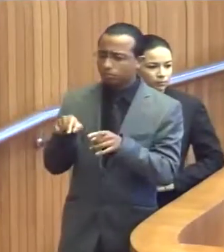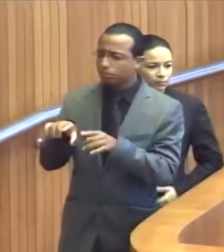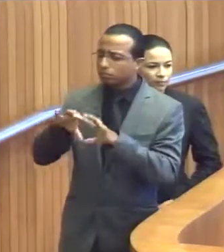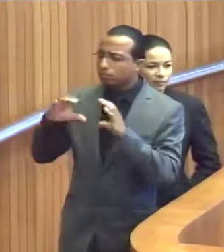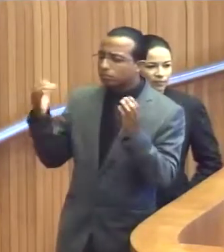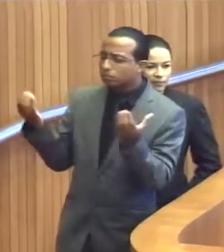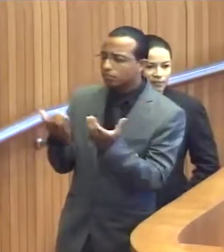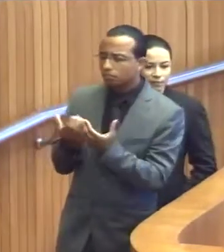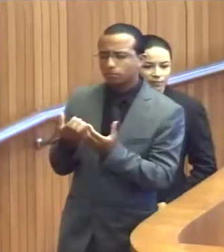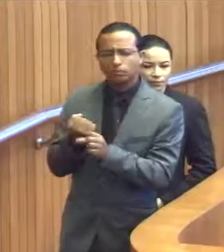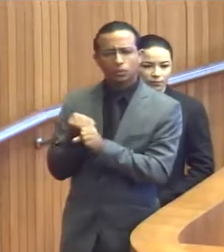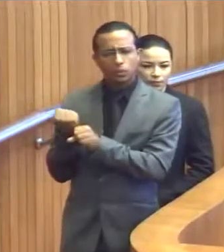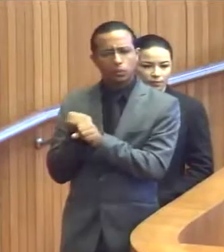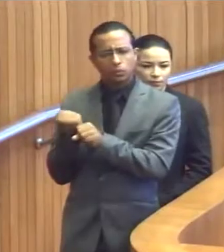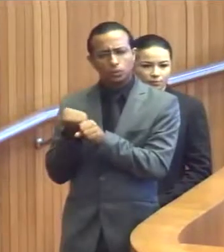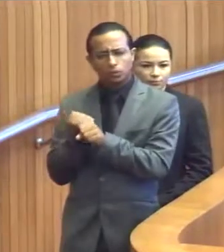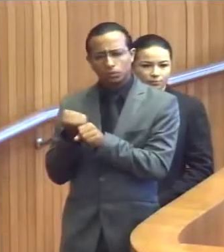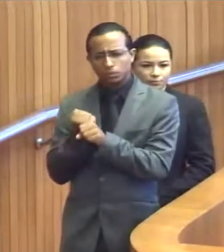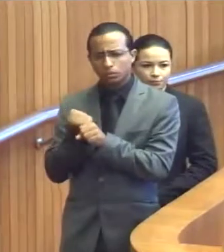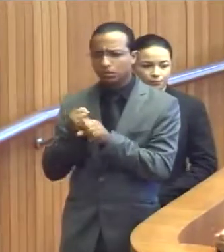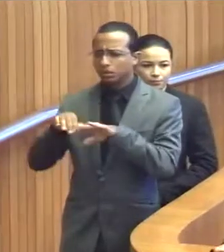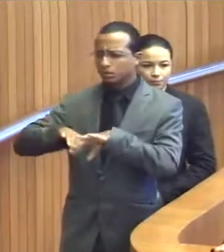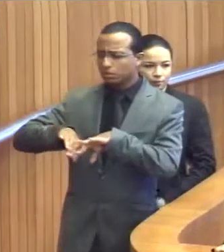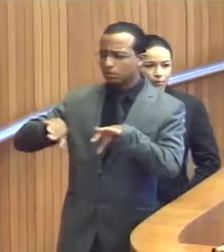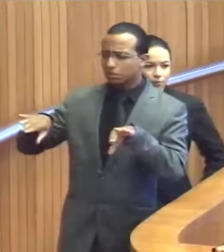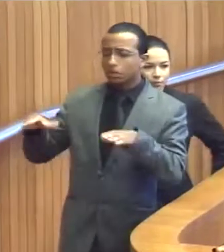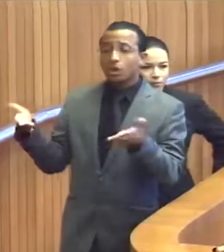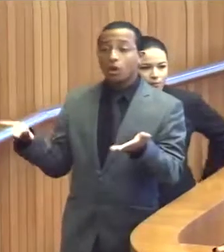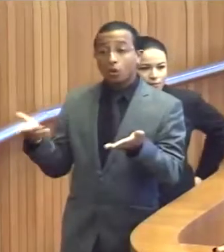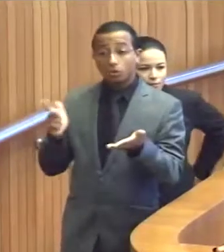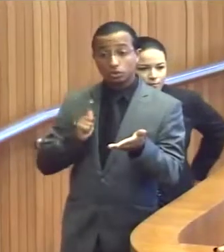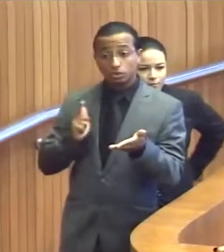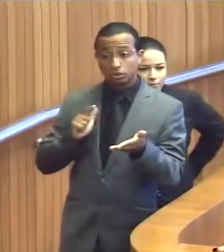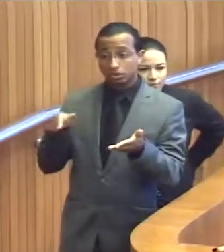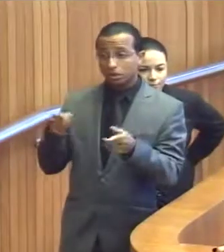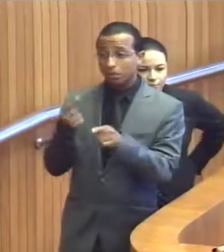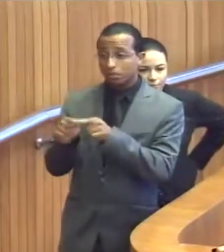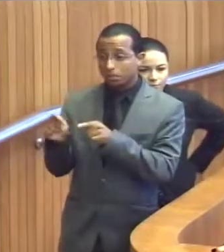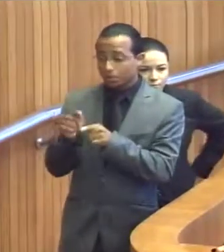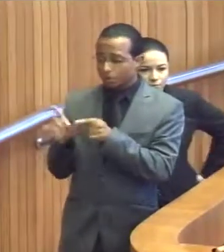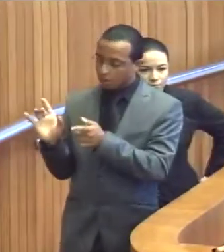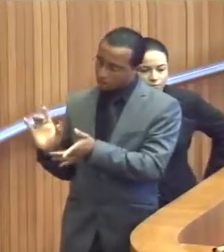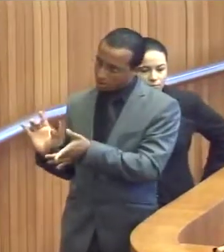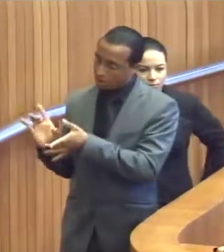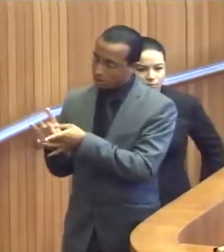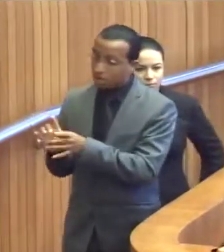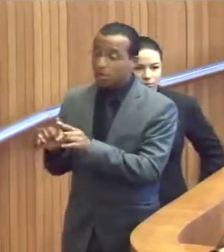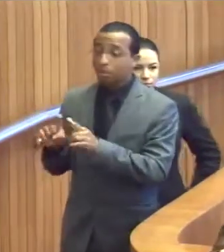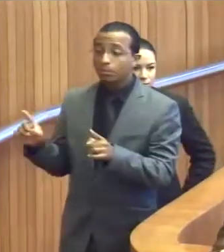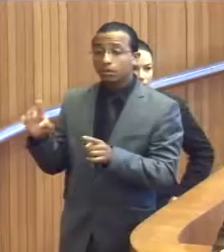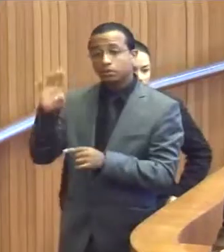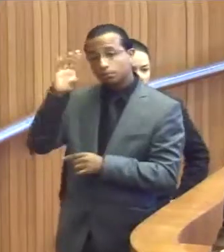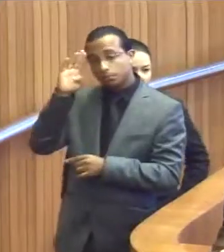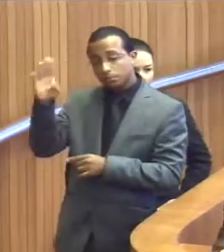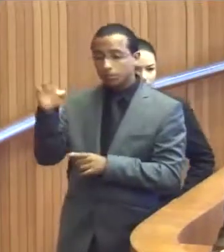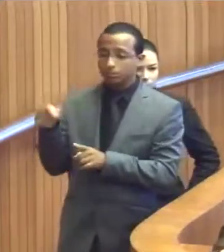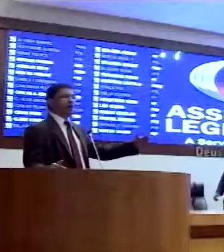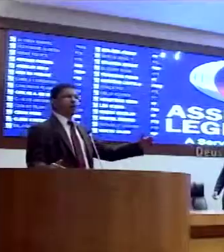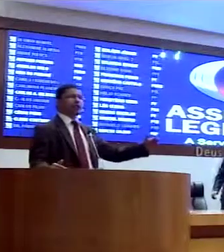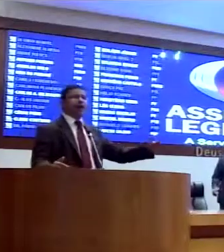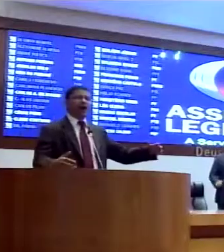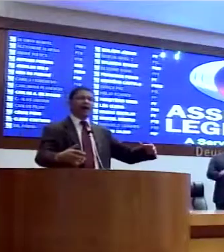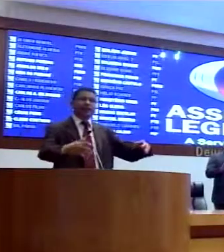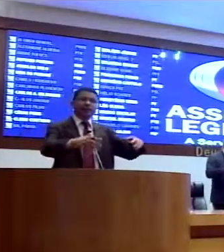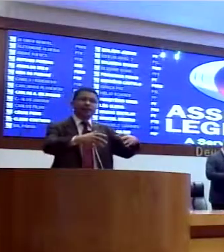comunidade que ficou muito tempo no isolamento, hoje já tem uma ligação com o Pinheiro, mas a ligação com Zedocca